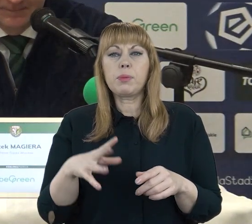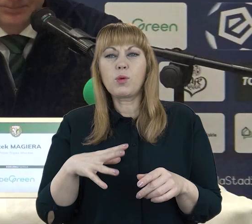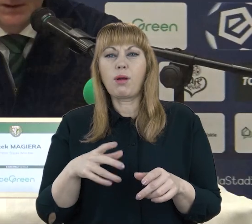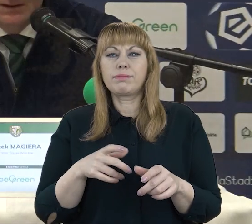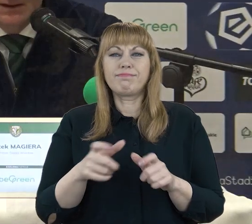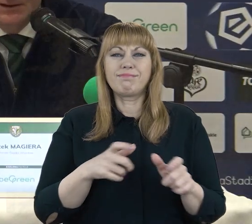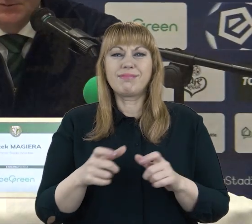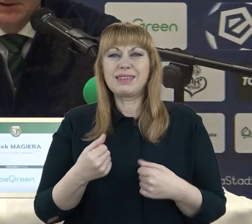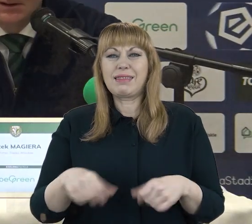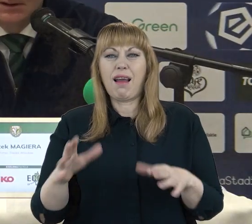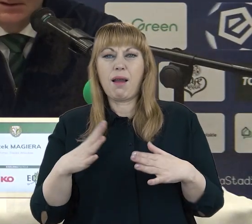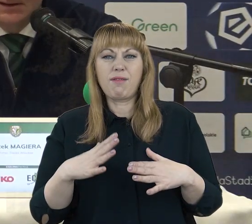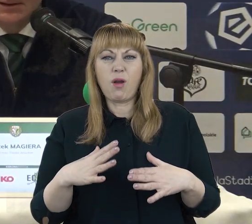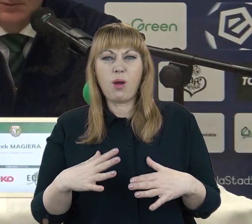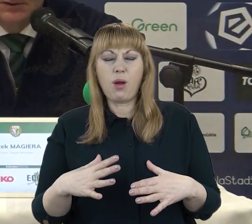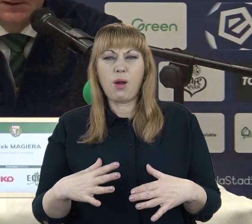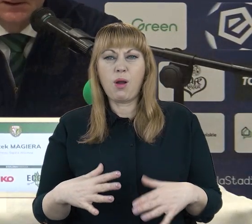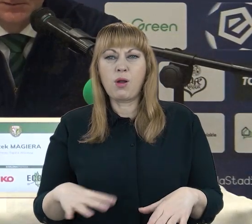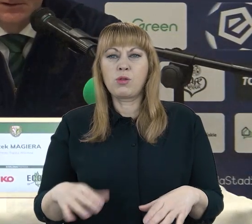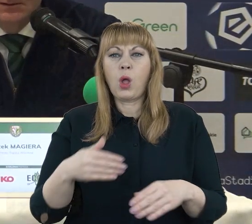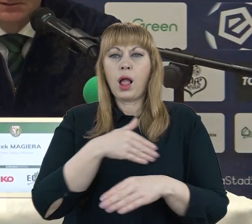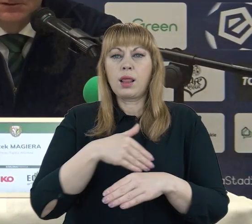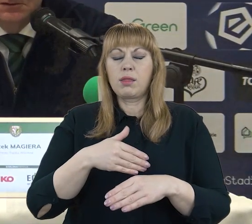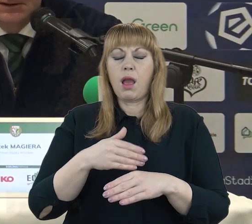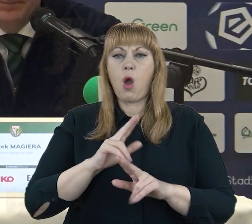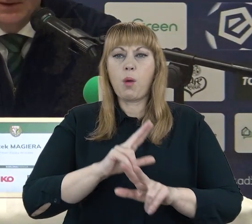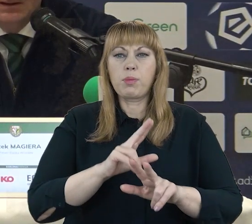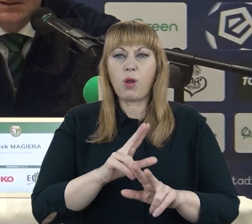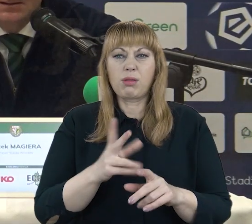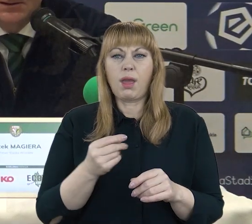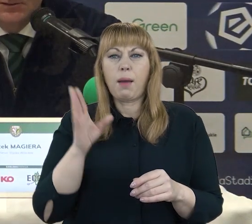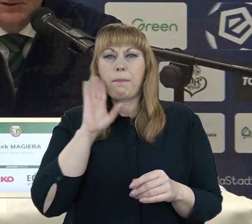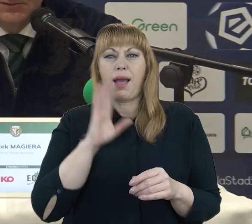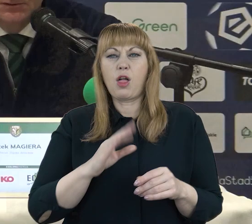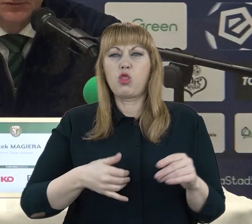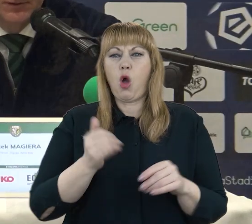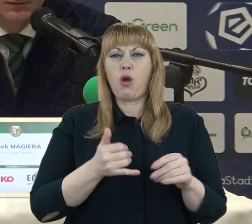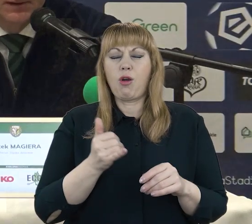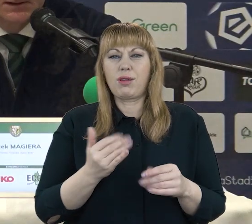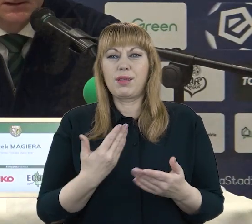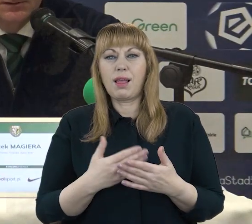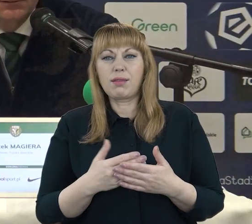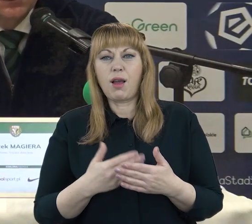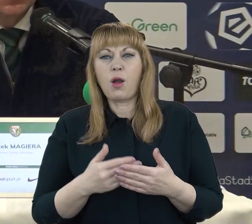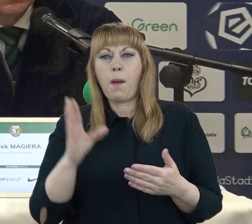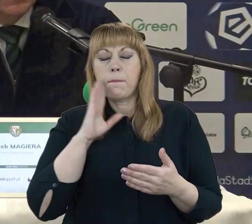Nie graliśmy za linię obrony, graliśmy do nogi. Stąd też nie robiliśmy ruchów pionowych, jeżeli chodzi o wyciągnięcie